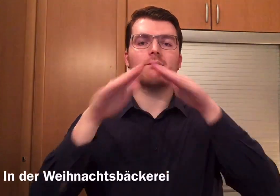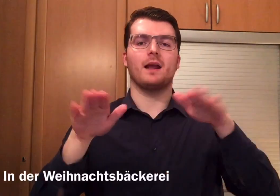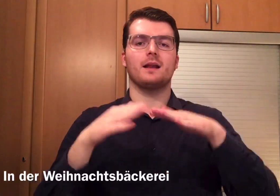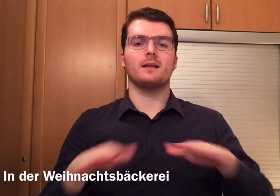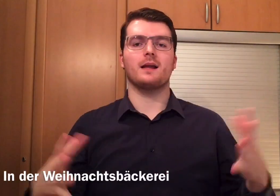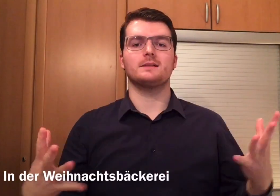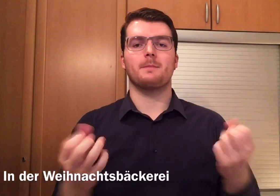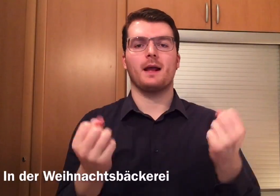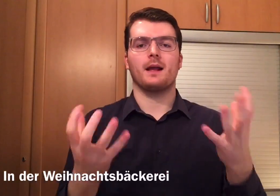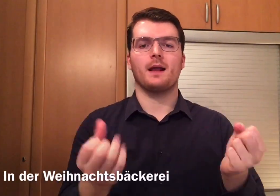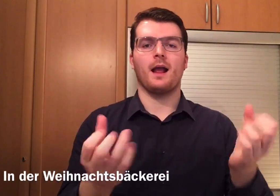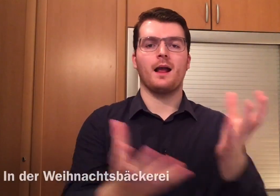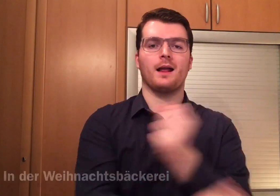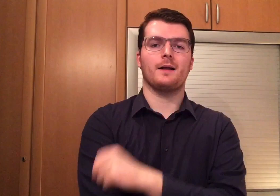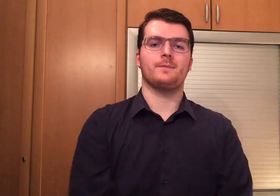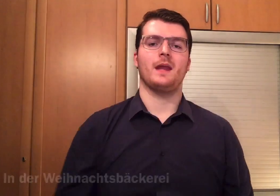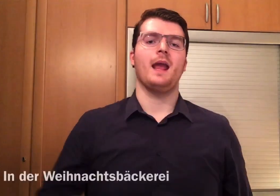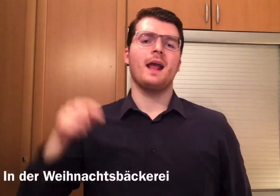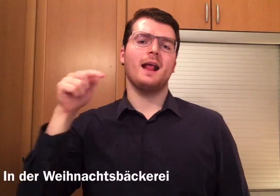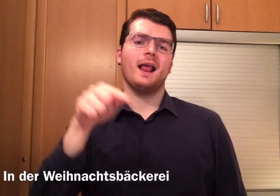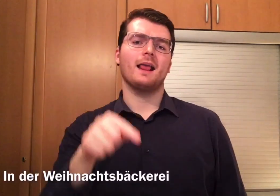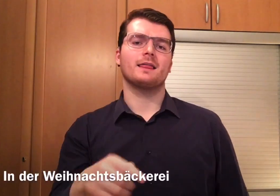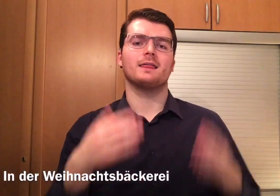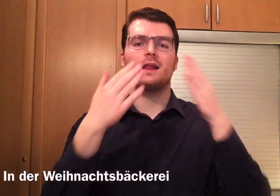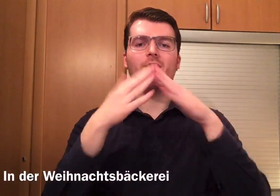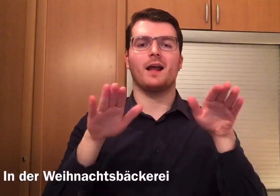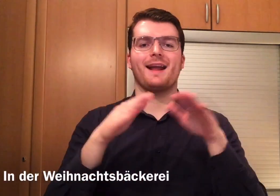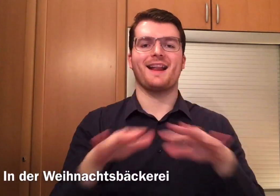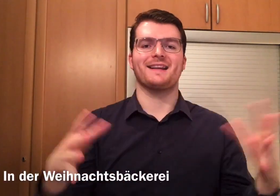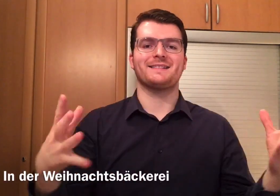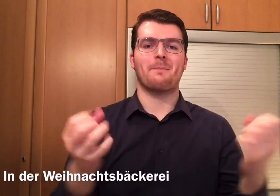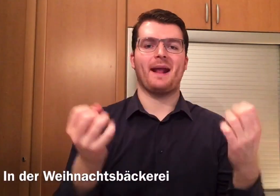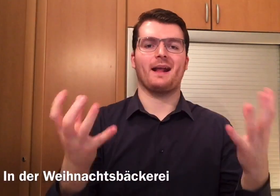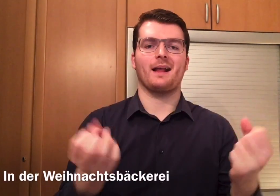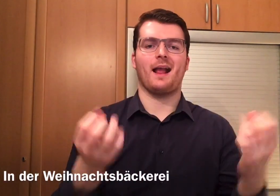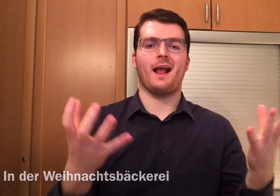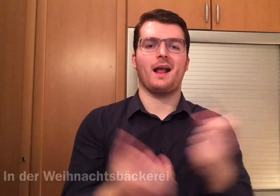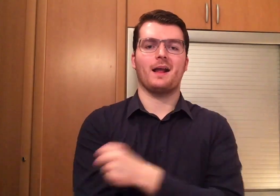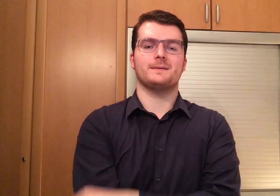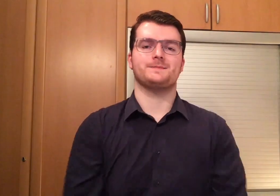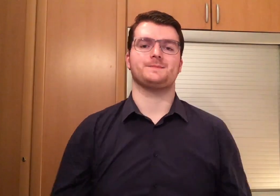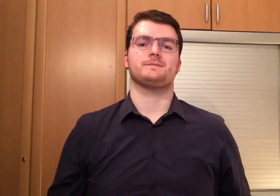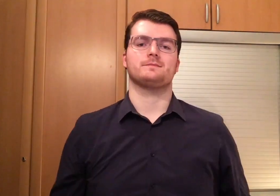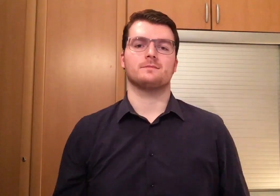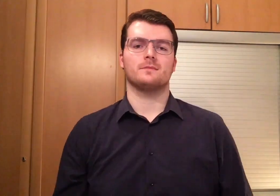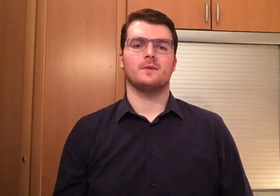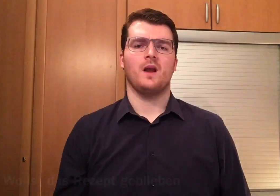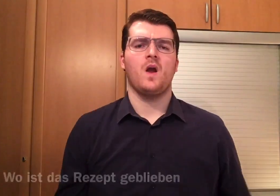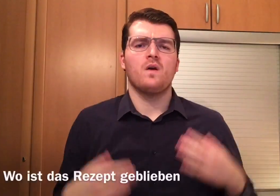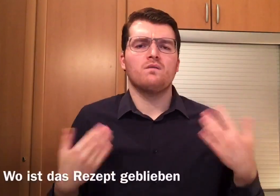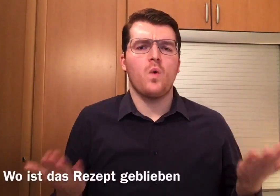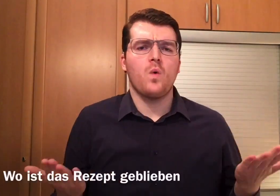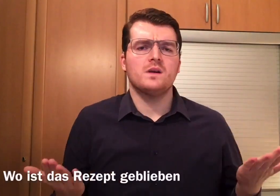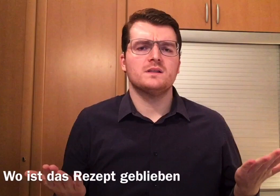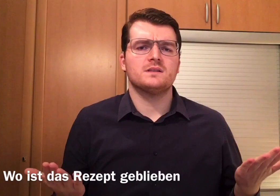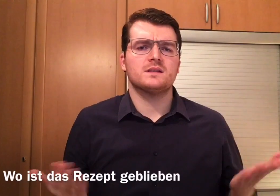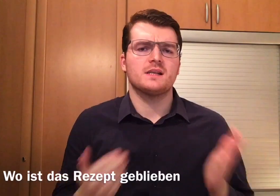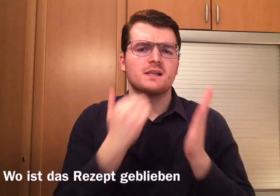Weihnachtsbäckerei In der Weihnachtsbäckerei Wo ist das